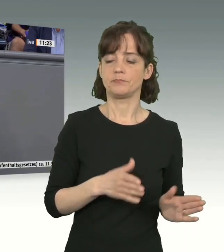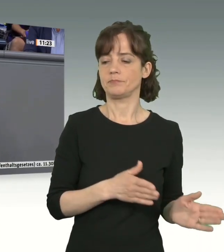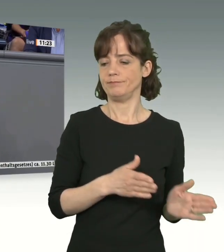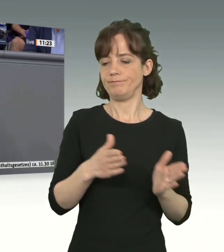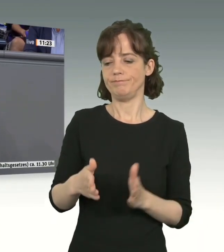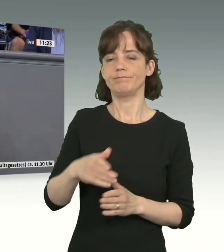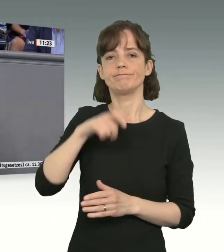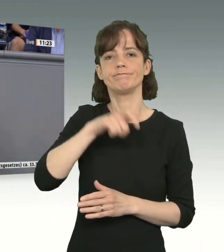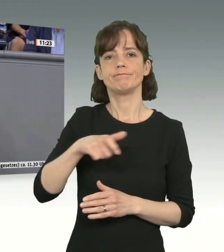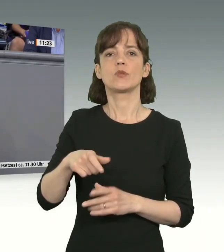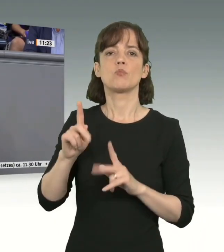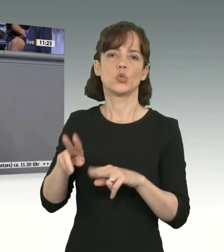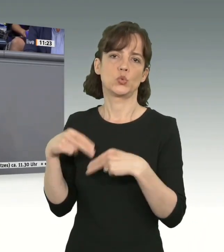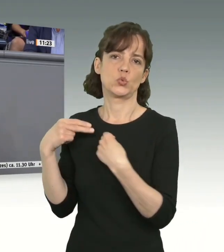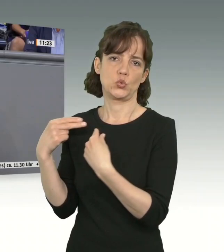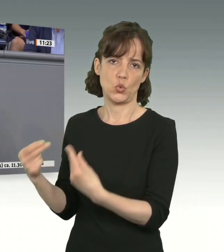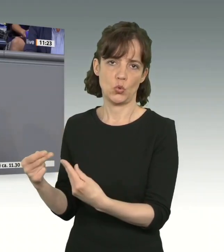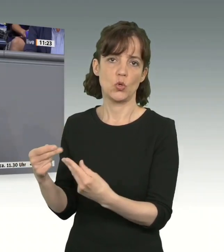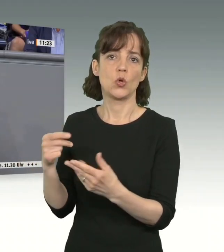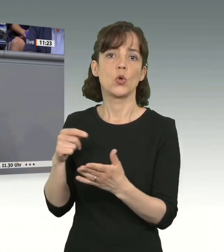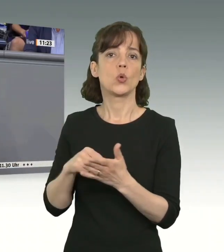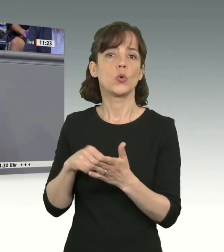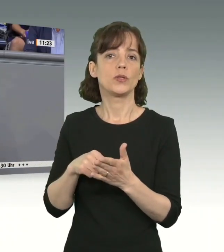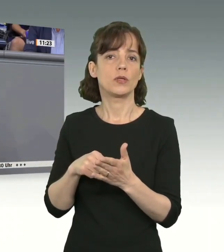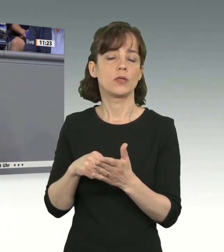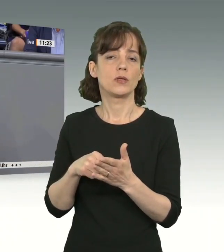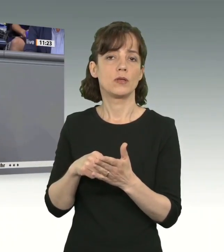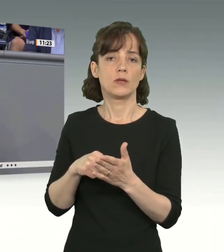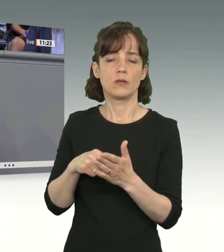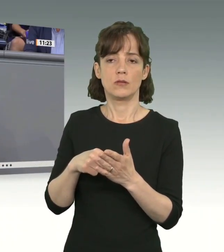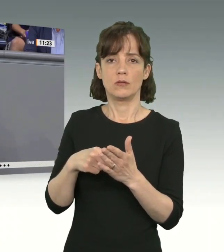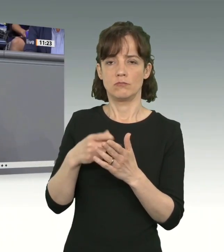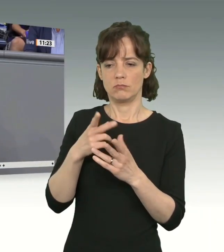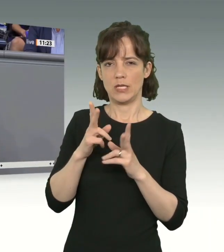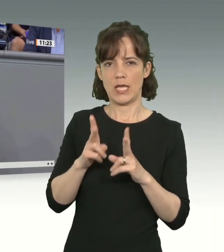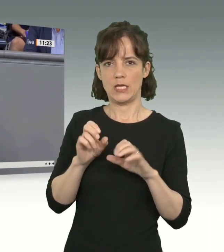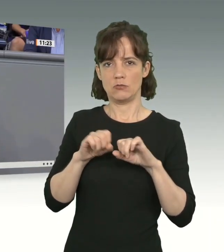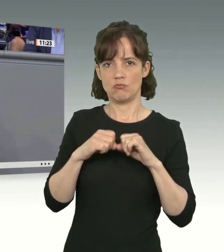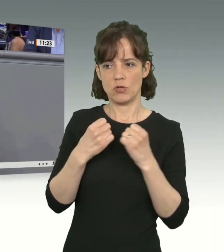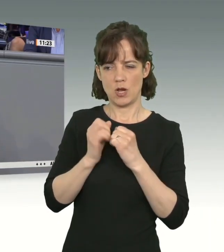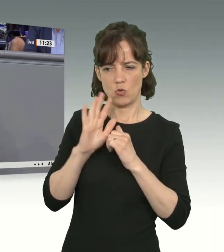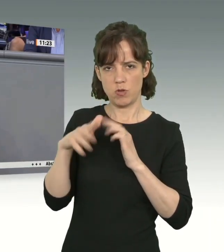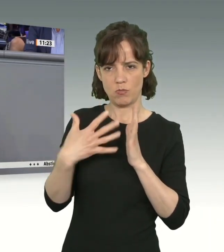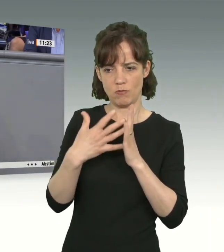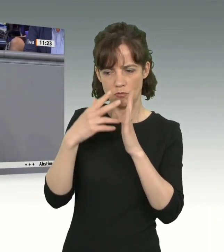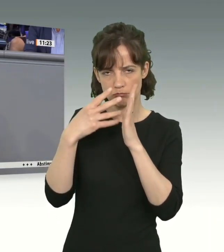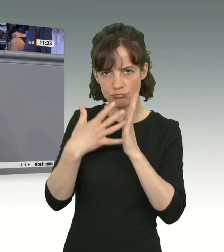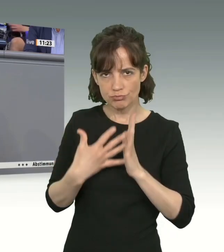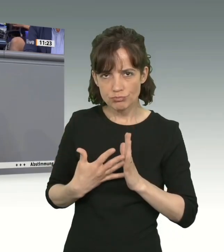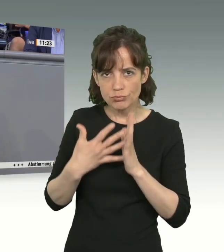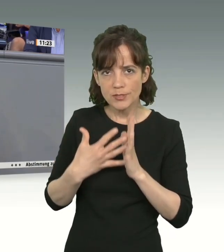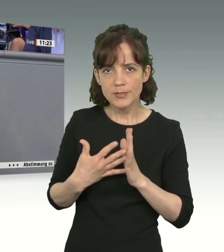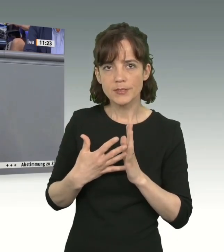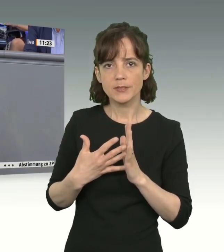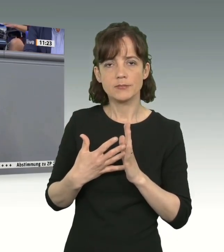die zurückgefährt werden müssen, weil sie nach einer umfassenden rechtsstaatlichen Überprüfung bestandskräftig